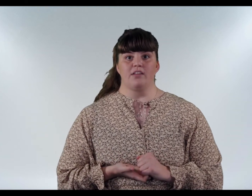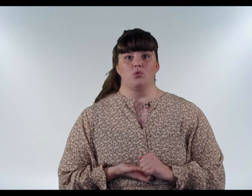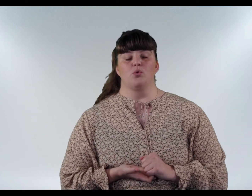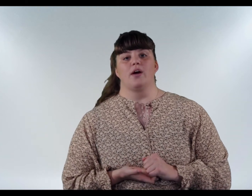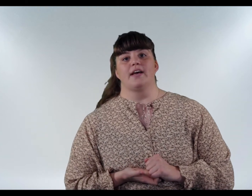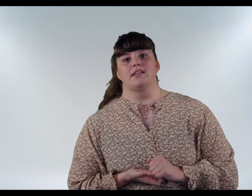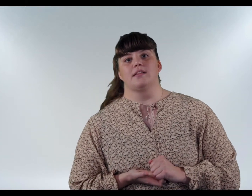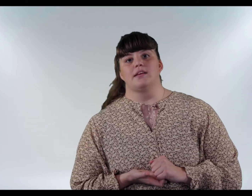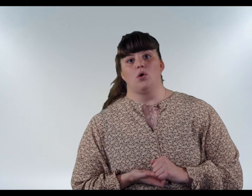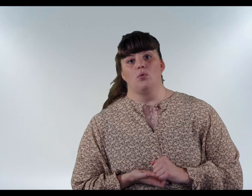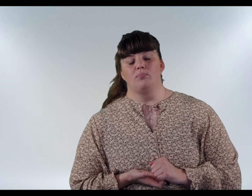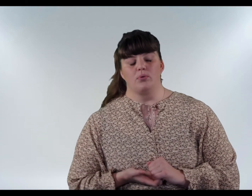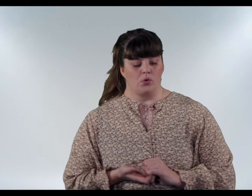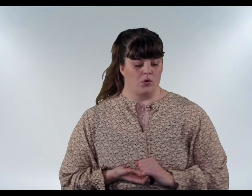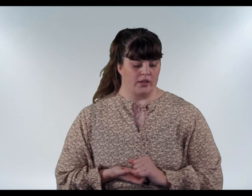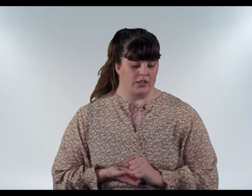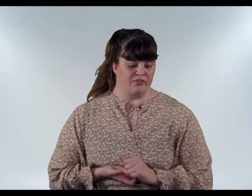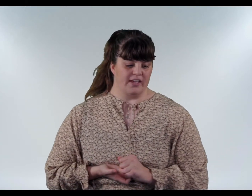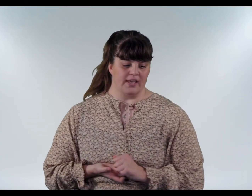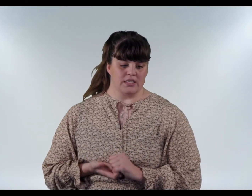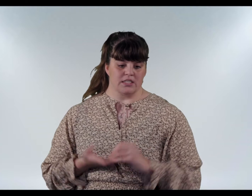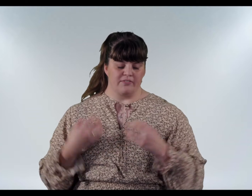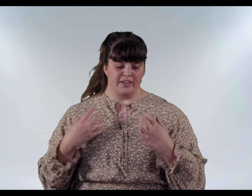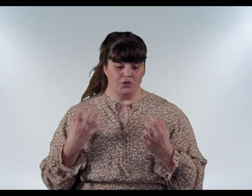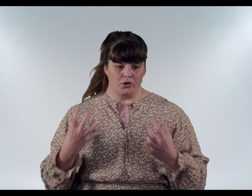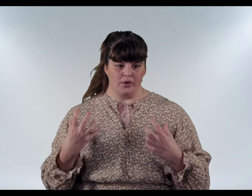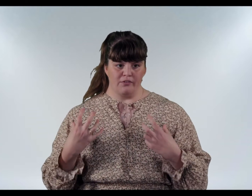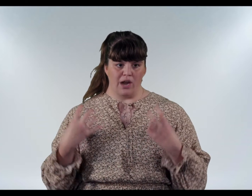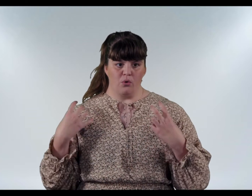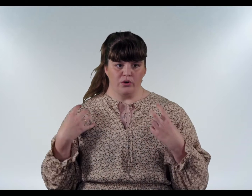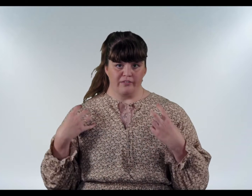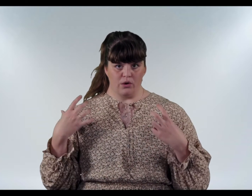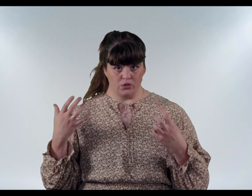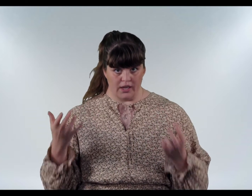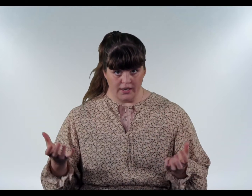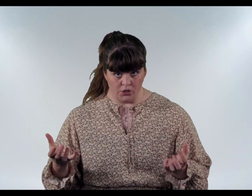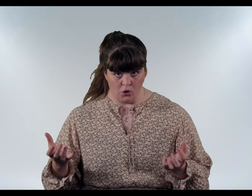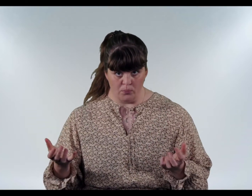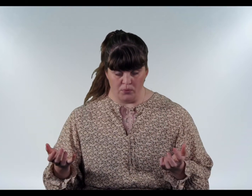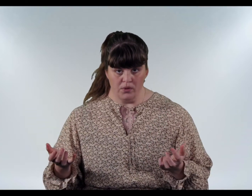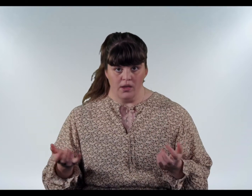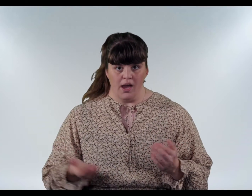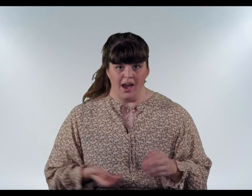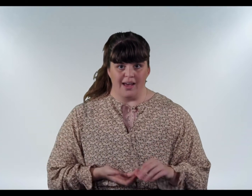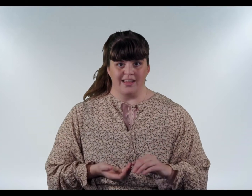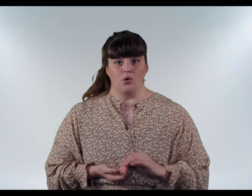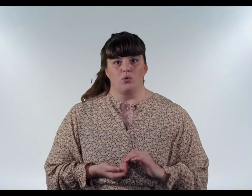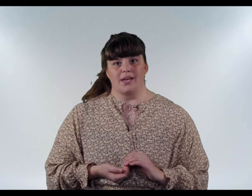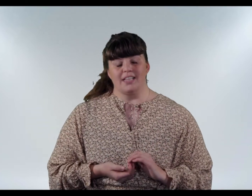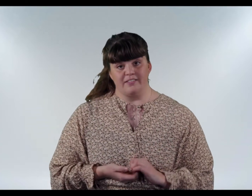þú ert í hóp og finnur og þú hefur áhrif á einhvern annan í hópnum, að þá gæti verið